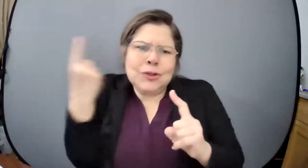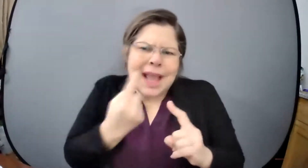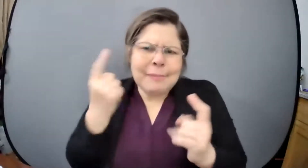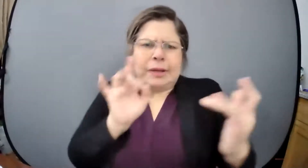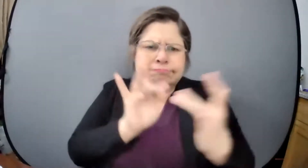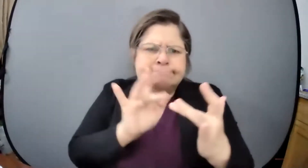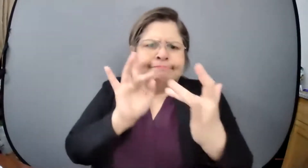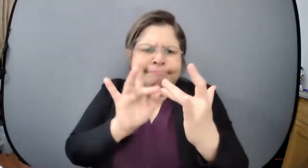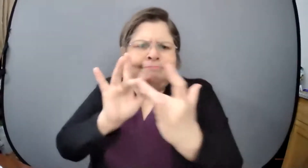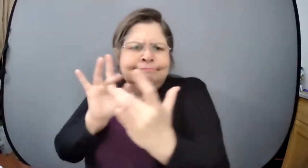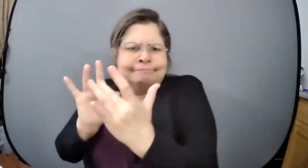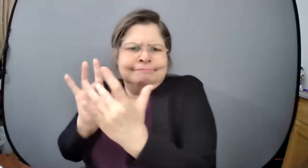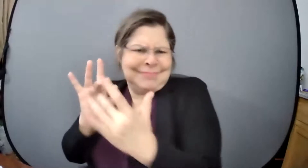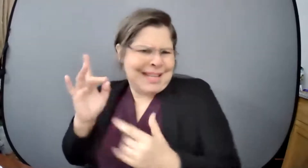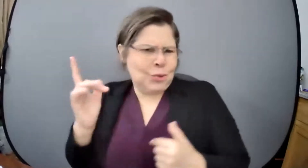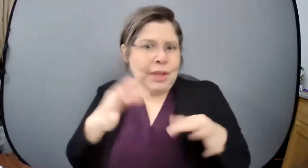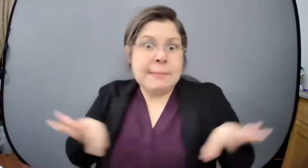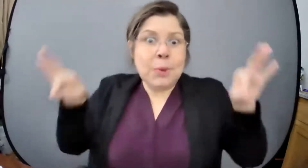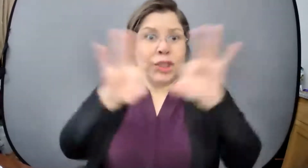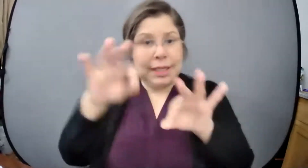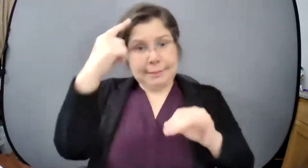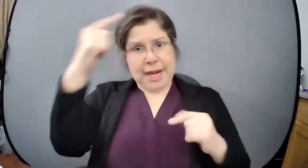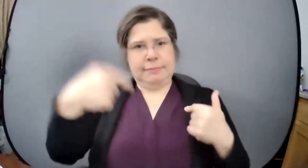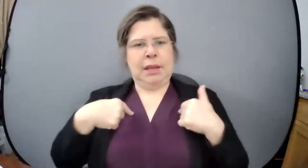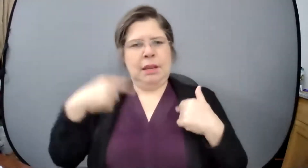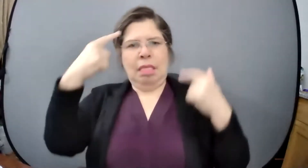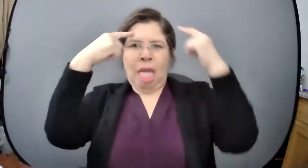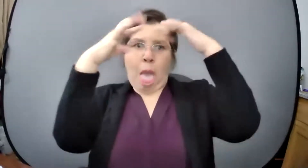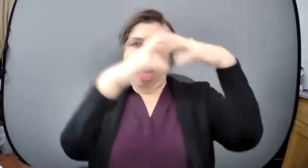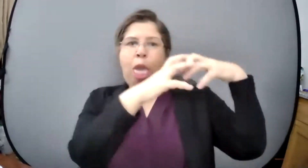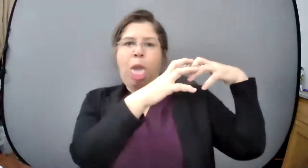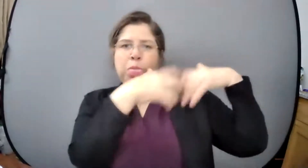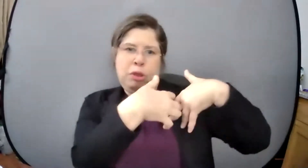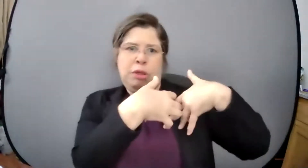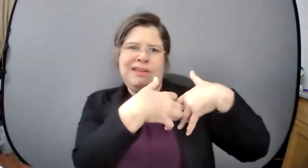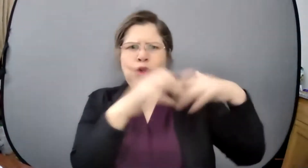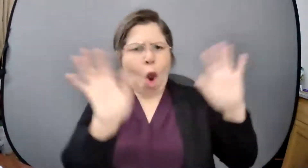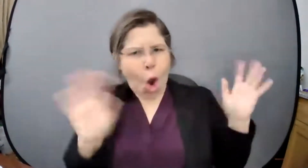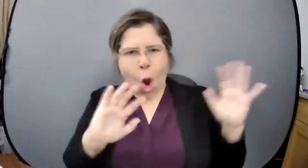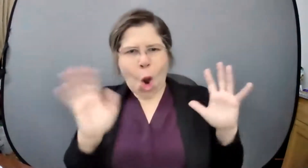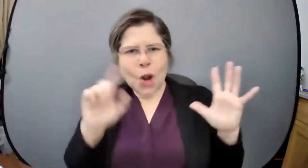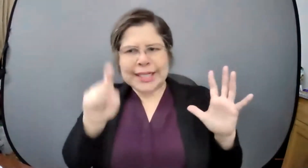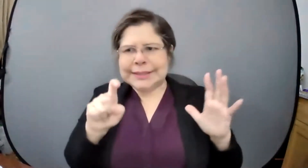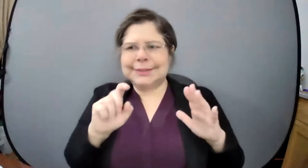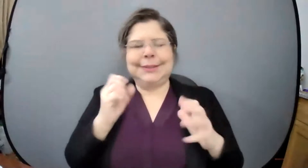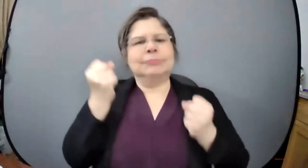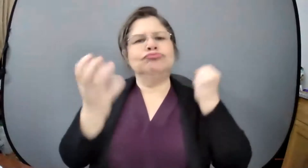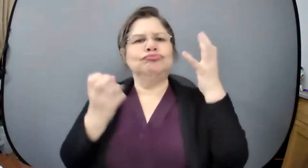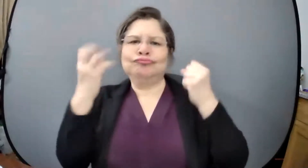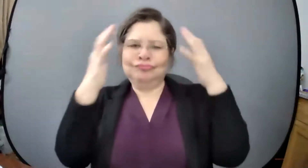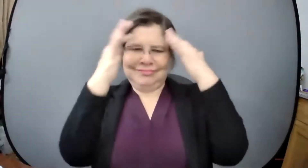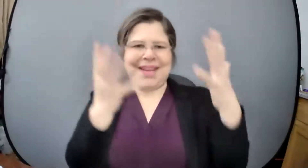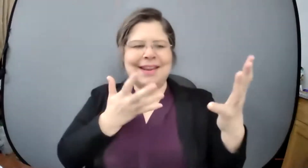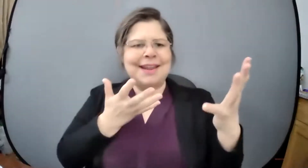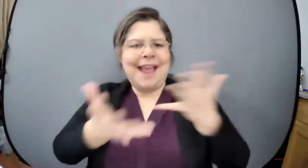como puertorriqueños es importante para nuestra salud mental así es que por eso es ese énfasis ¿no? en esa distancia física pero